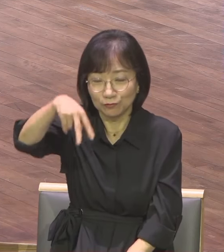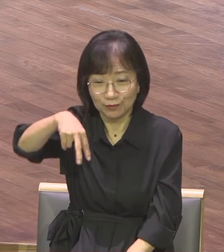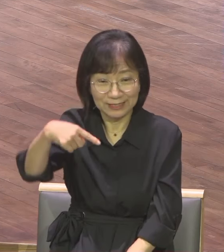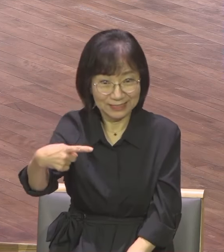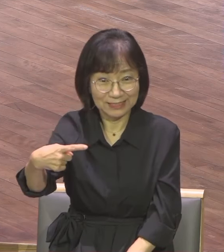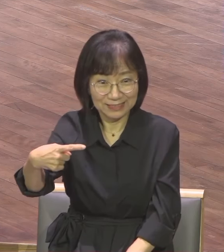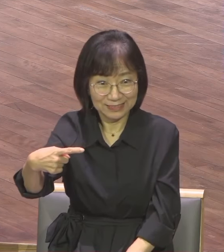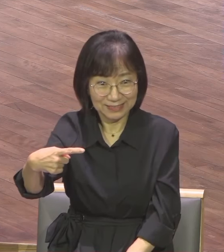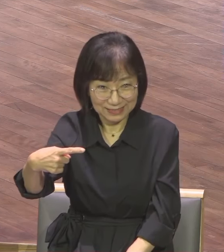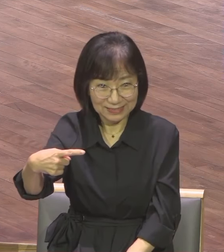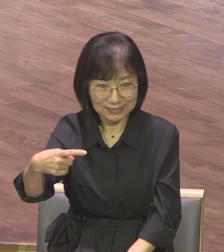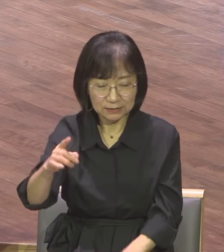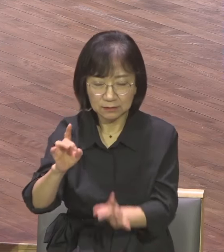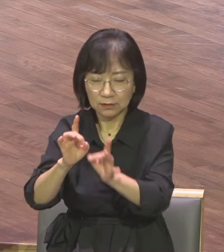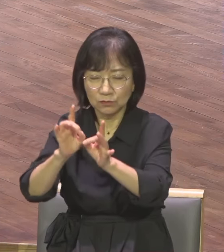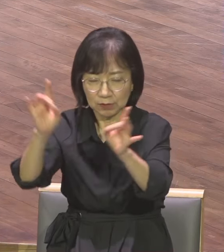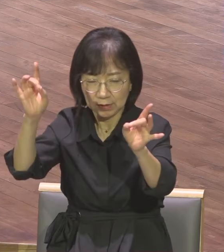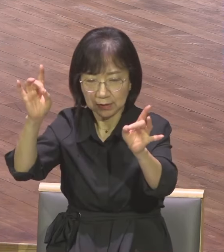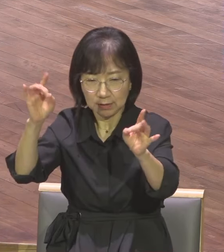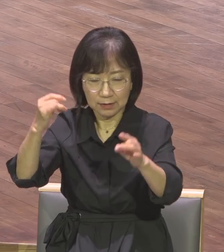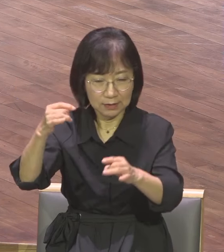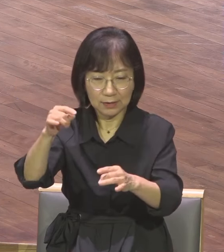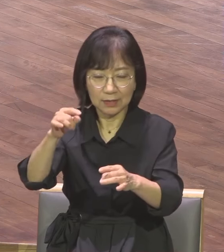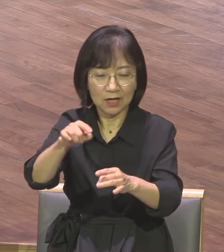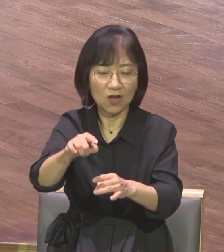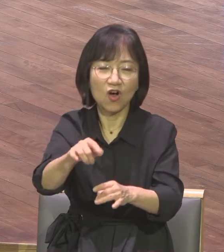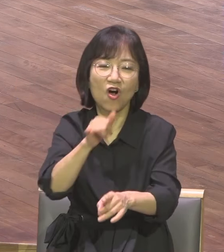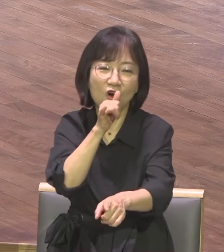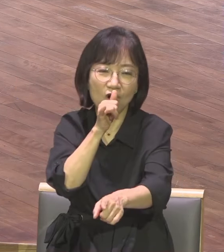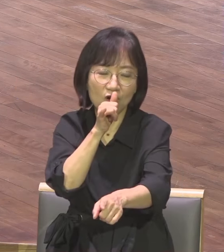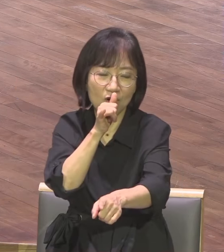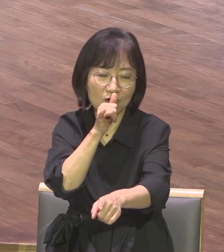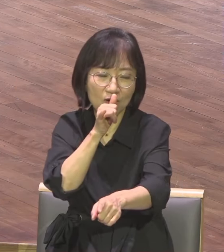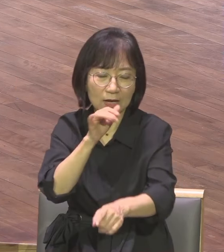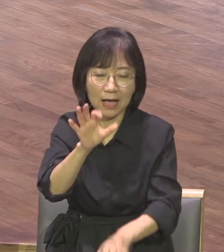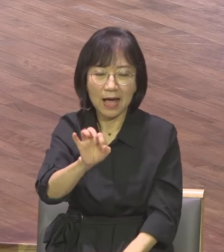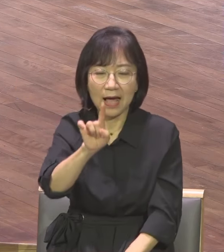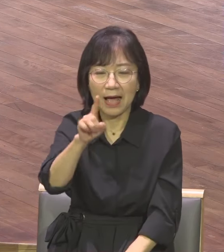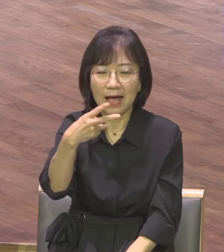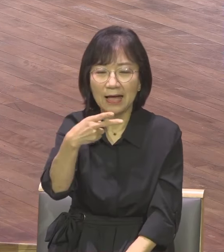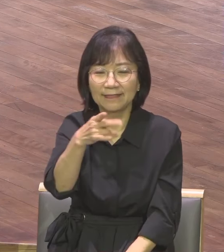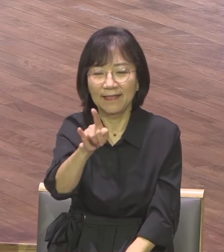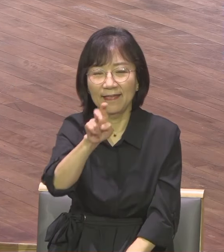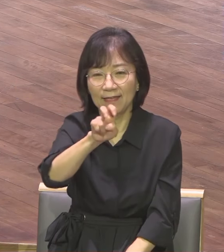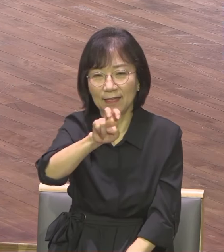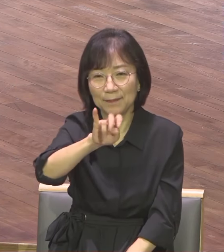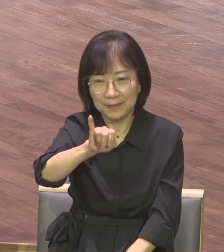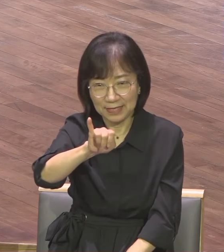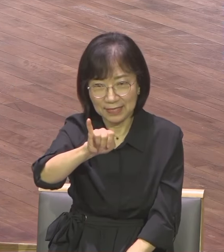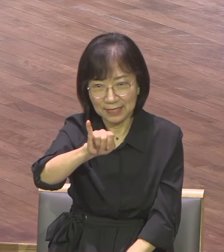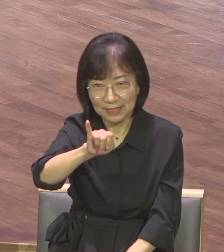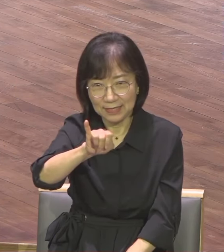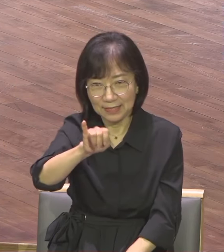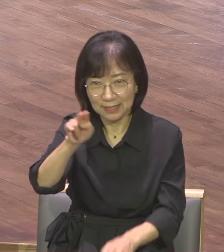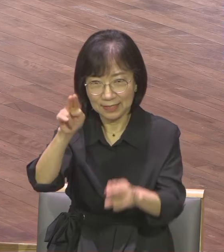7대 불가사회 중에 하나가 뭐냐면 아데미 신전이에요 거기에 예배소 지역 중앙에 아데미 신전이 딱 있는 겁니다